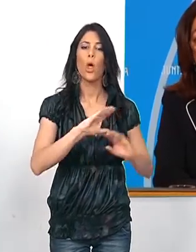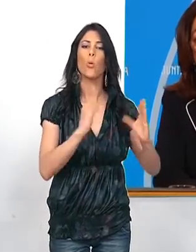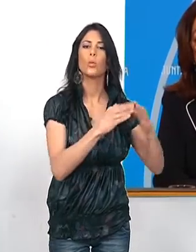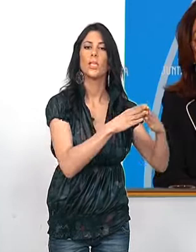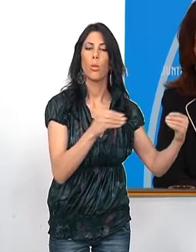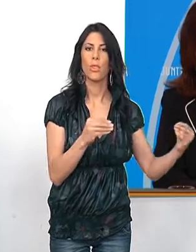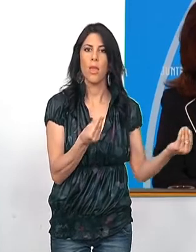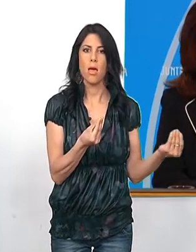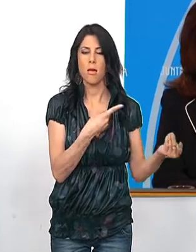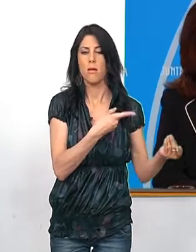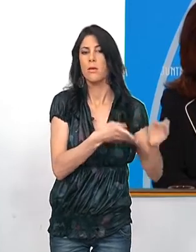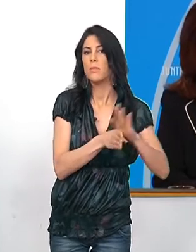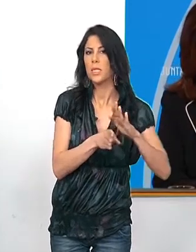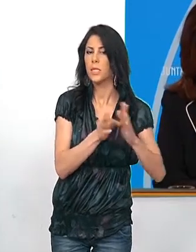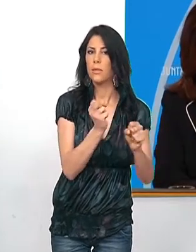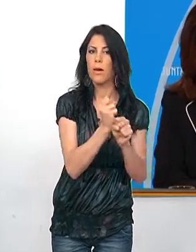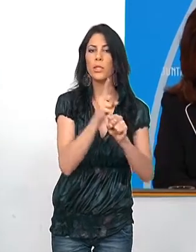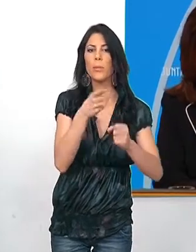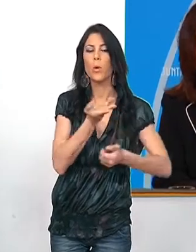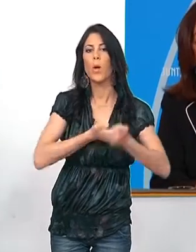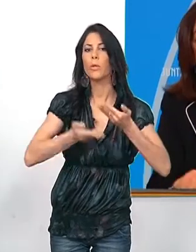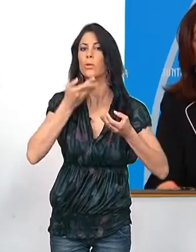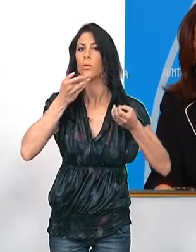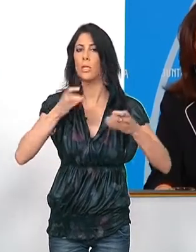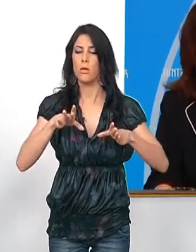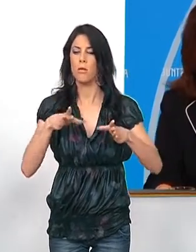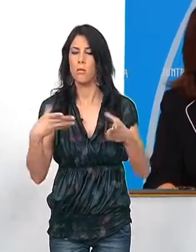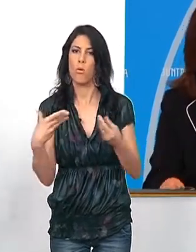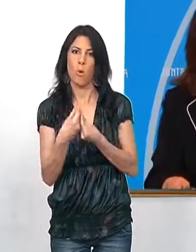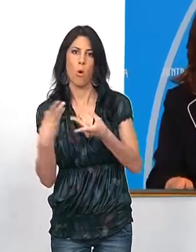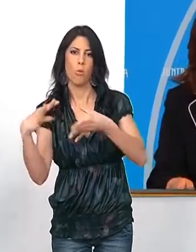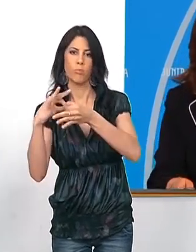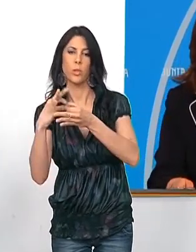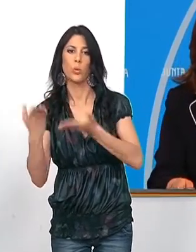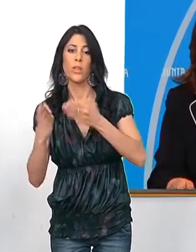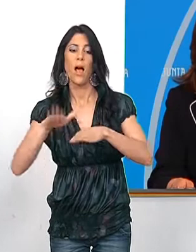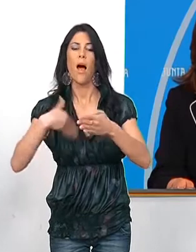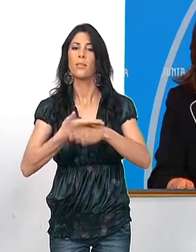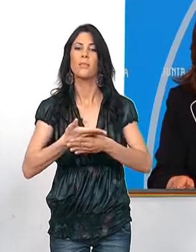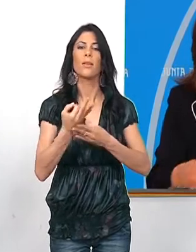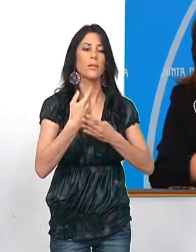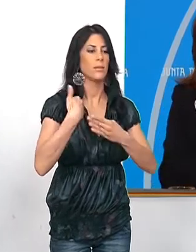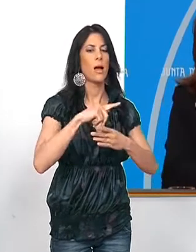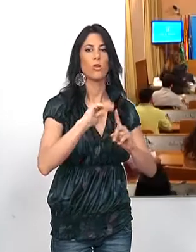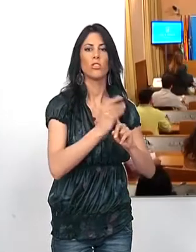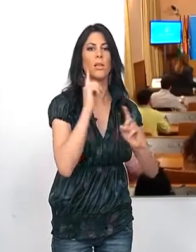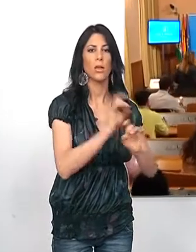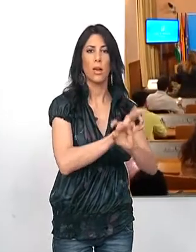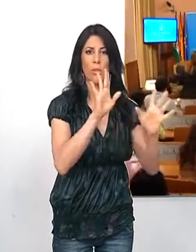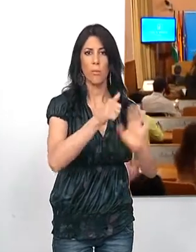Junta de Andalucía va a seguir trabajando y colaborando con la justicia hasta el total esclarecimiento del caso. Moreno también